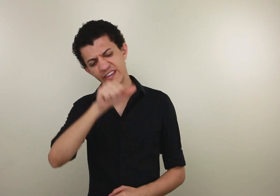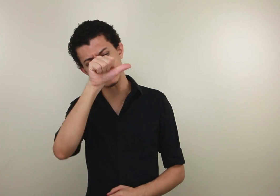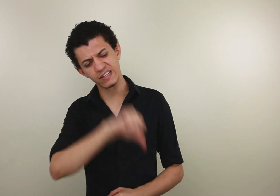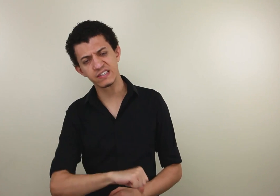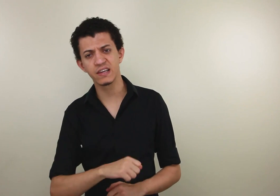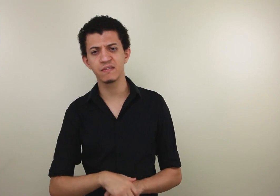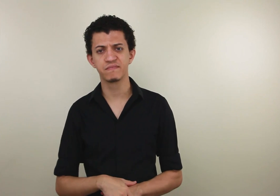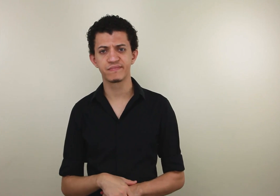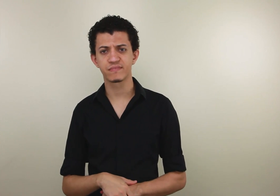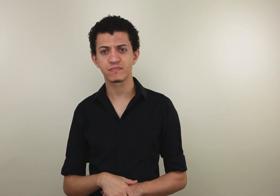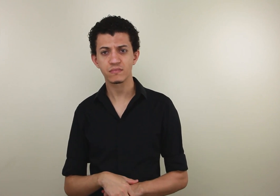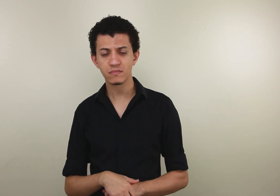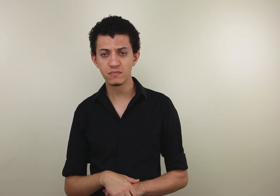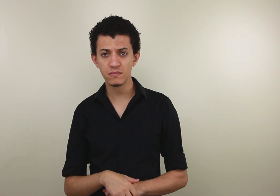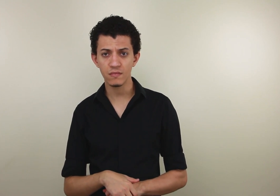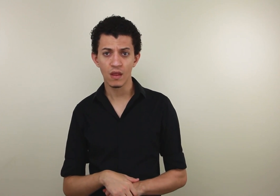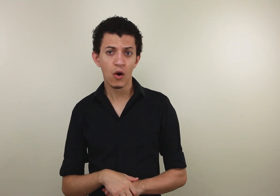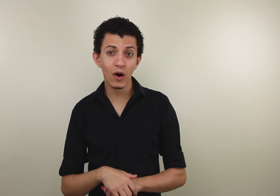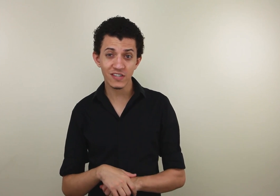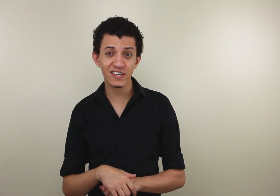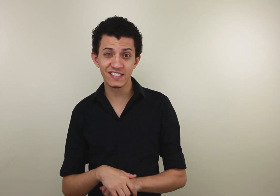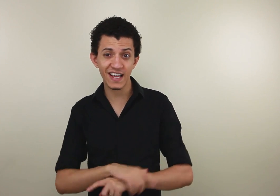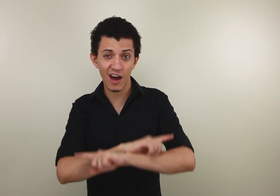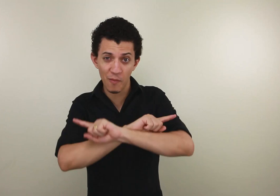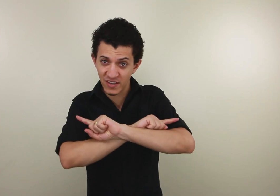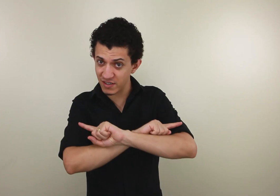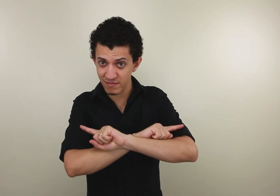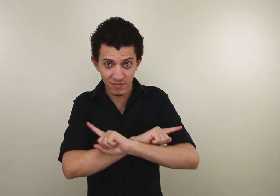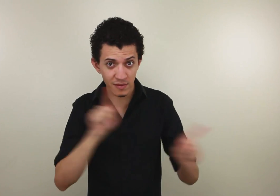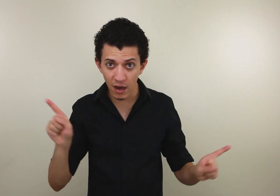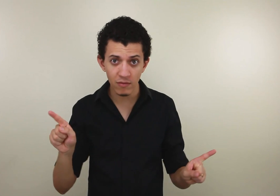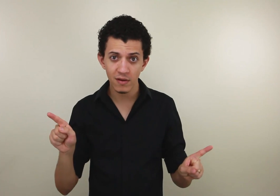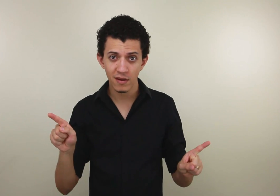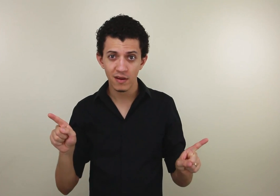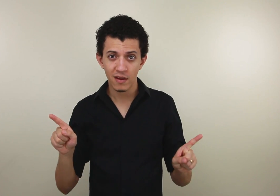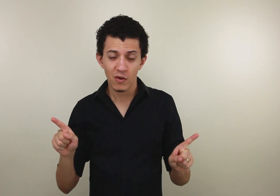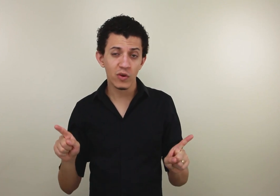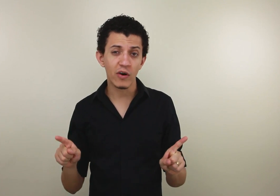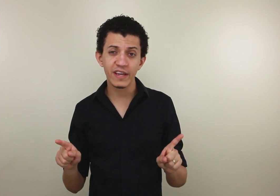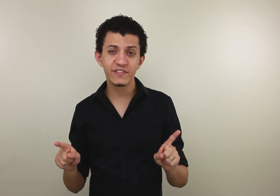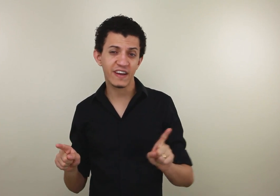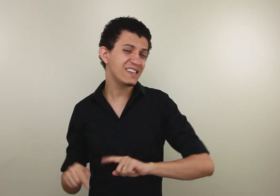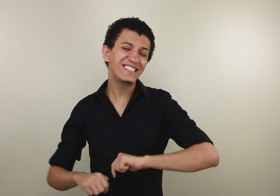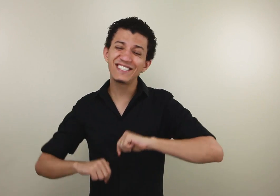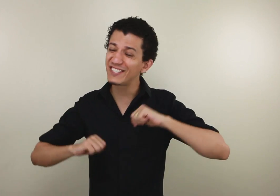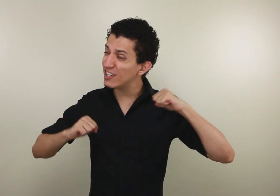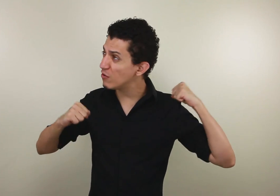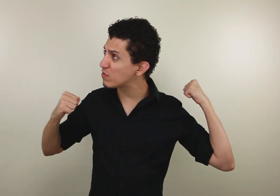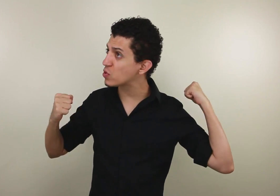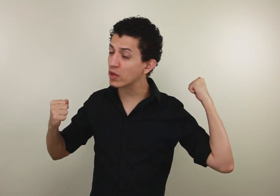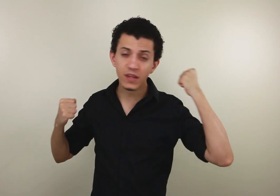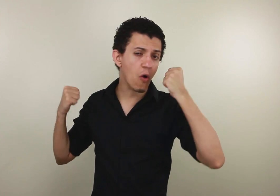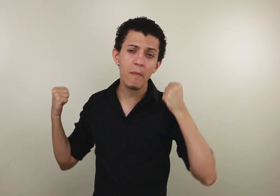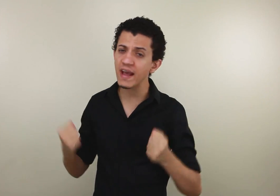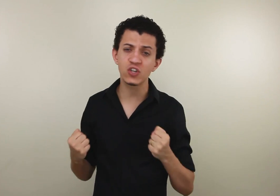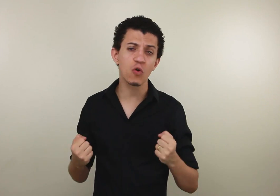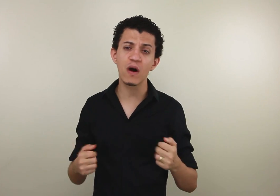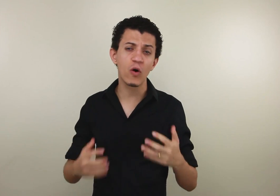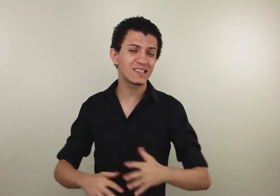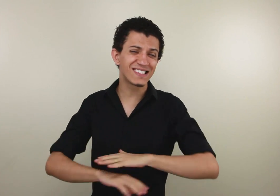vai dizer sim Ou às vezes vai dizer realmente não Quando alguém estiver insistindo totalmente em alguma coisa Que